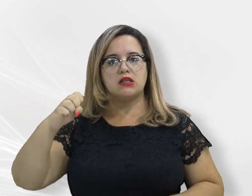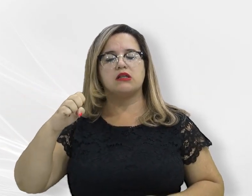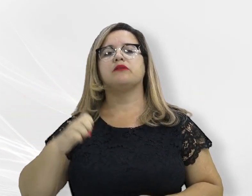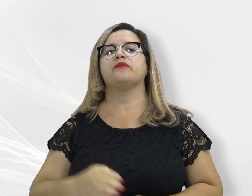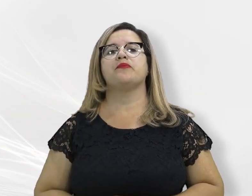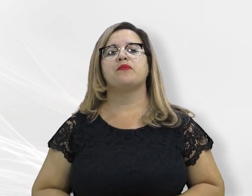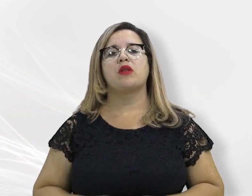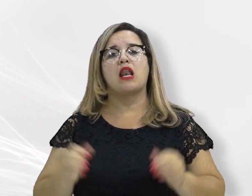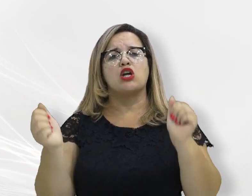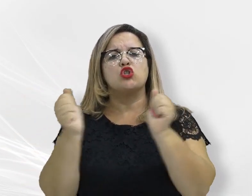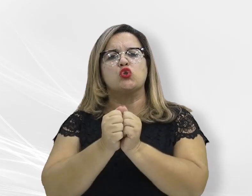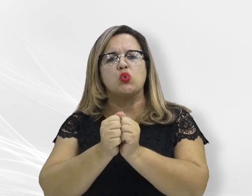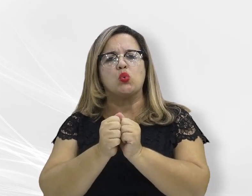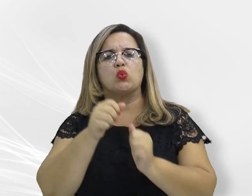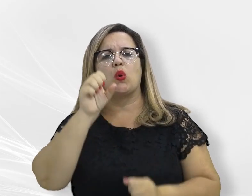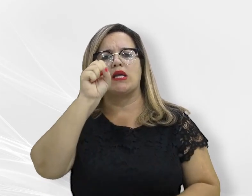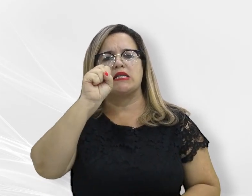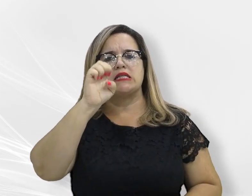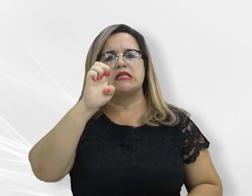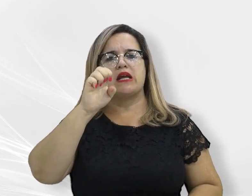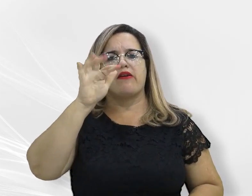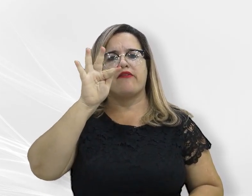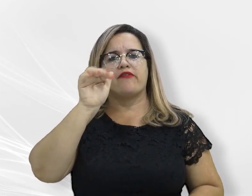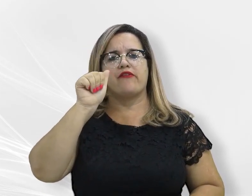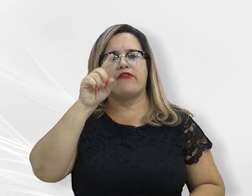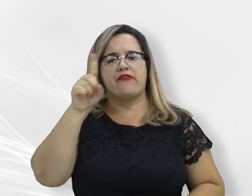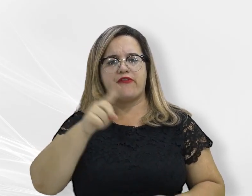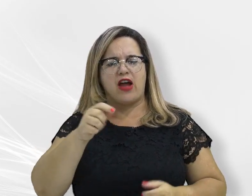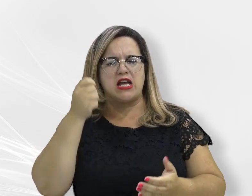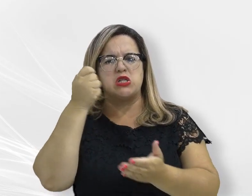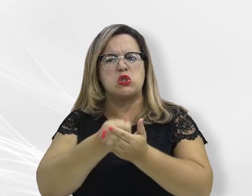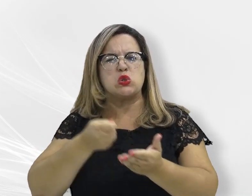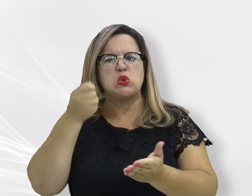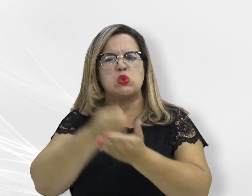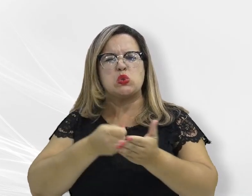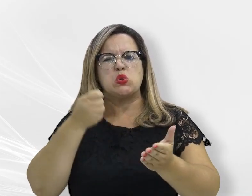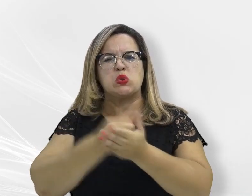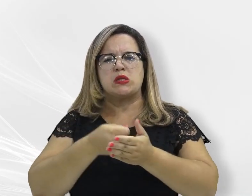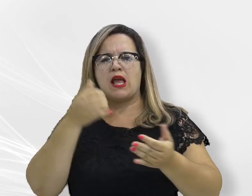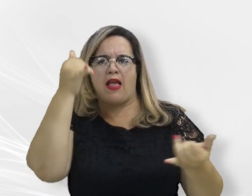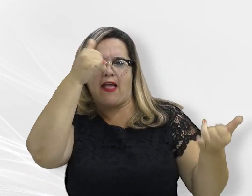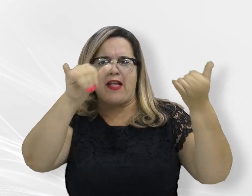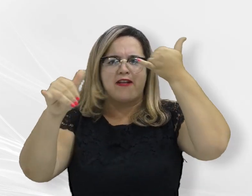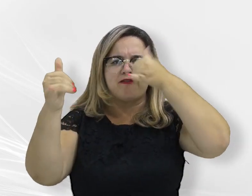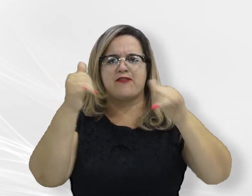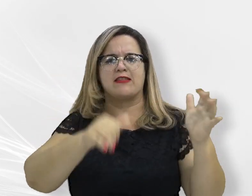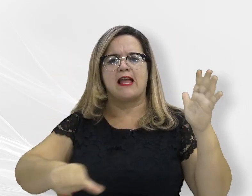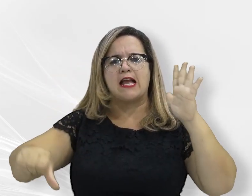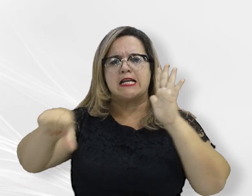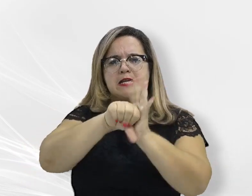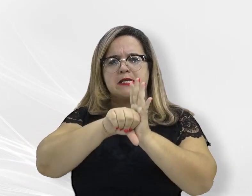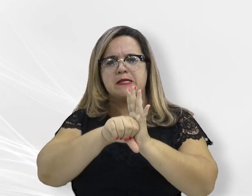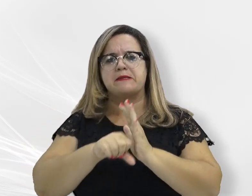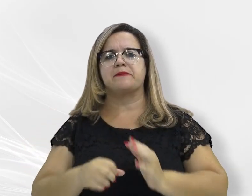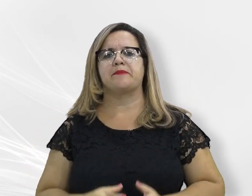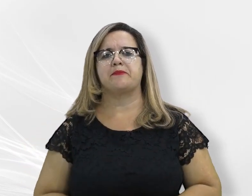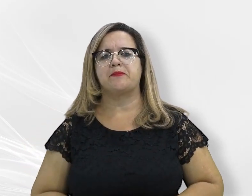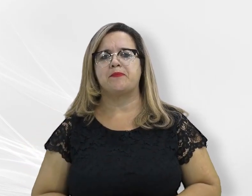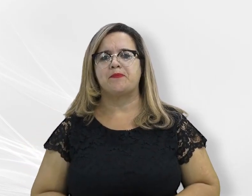combate aos ilícitos fiscais, destacando o trabalho realizado por Ana Cristina Barbusco Silva, primeira promotora titular da